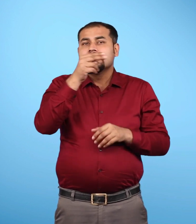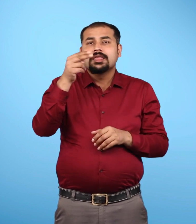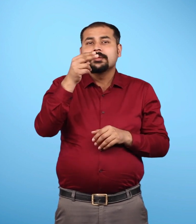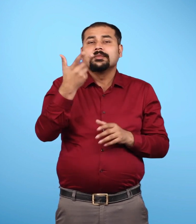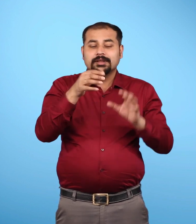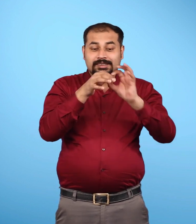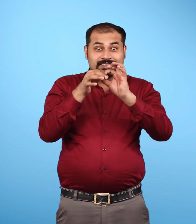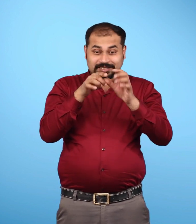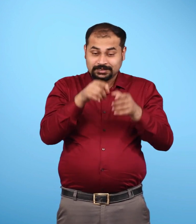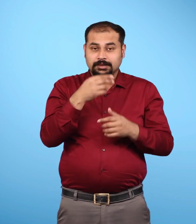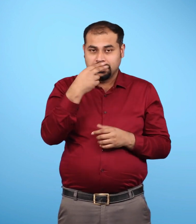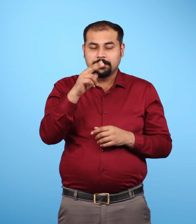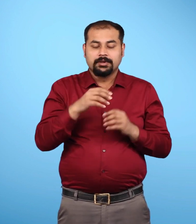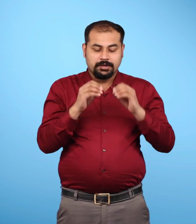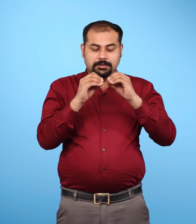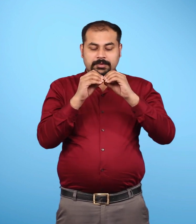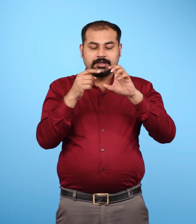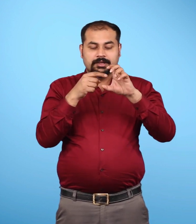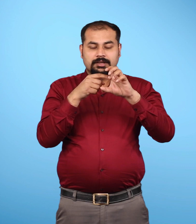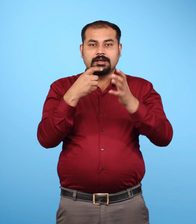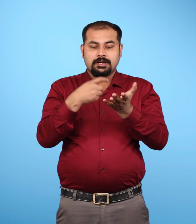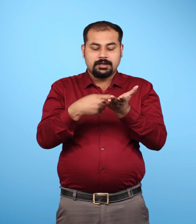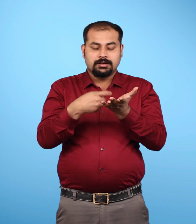जिसे बेरिंग जलसंधी के नाम से जाना जाता है